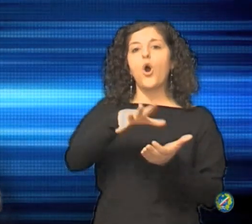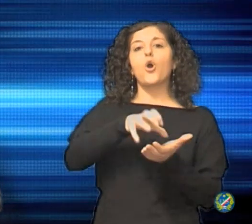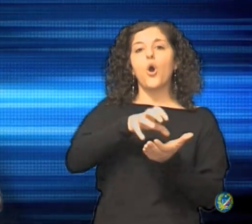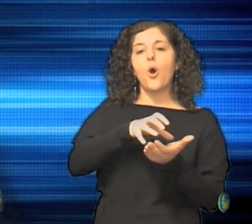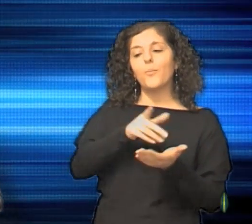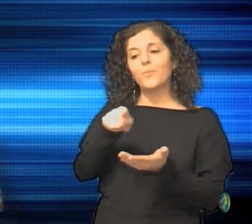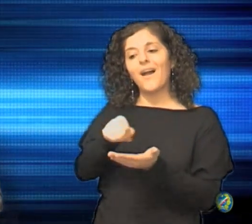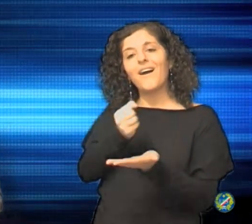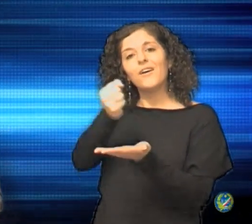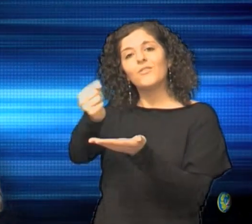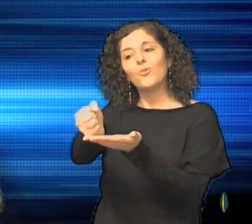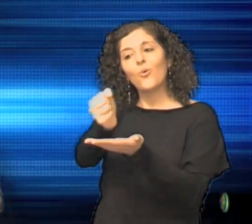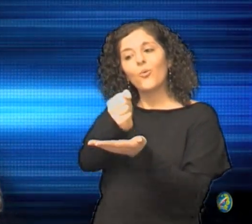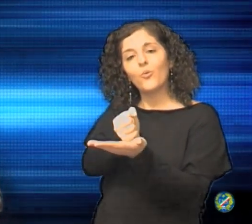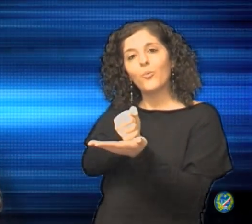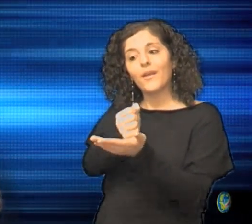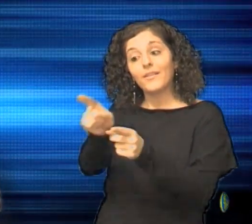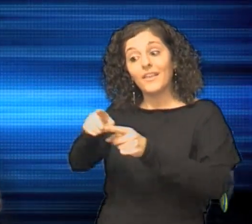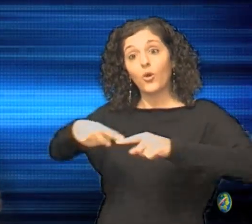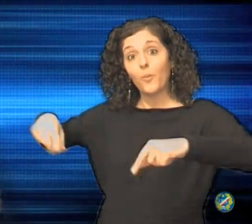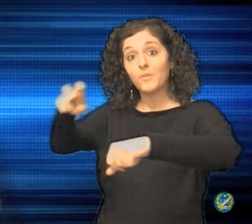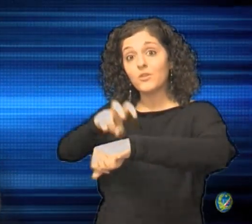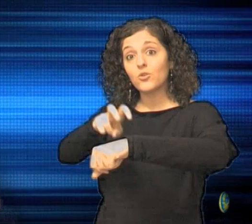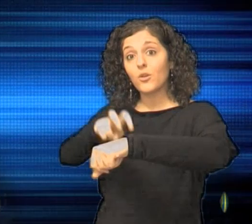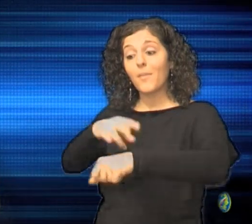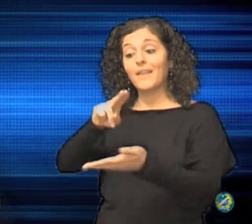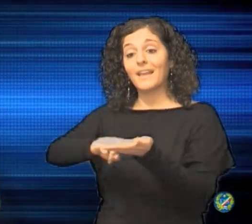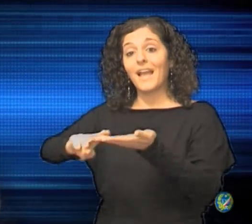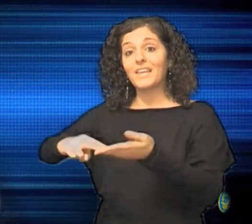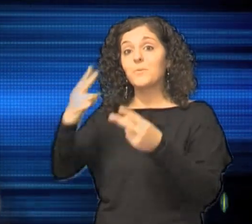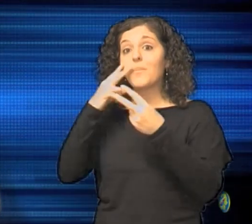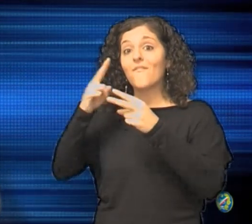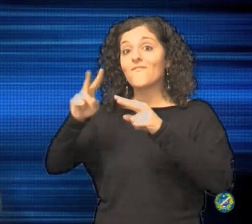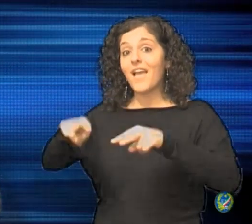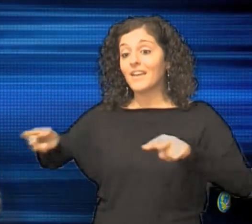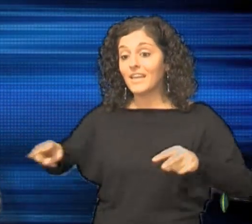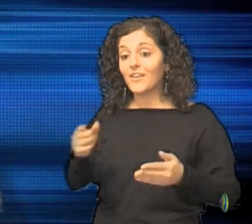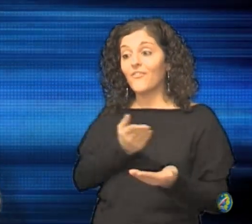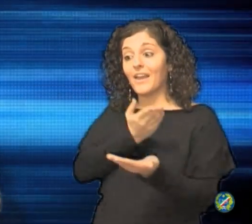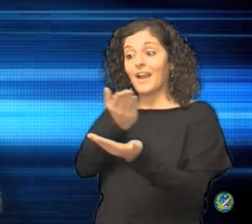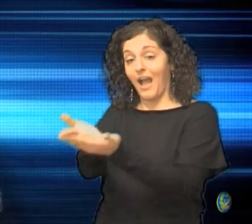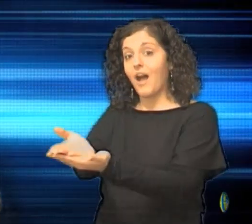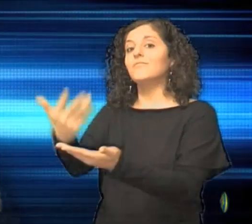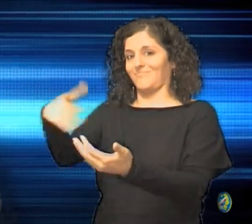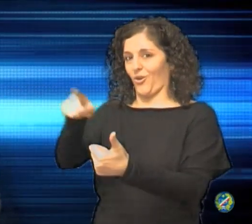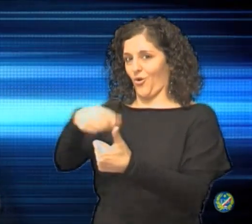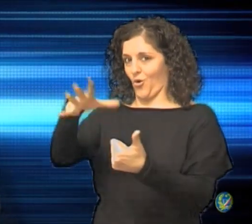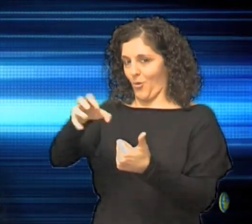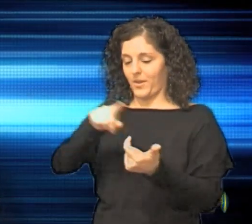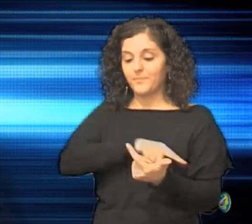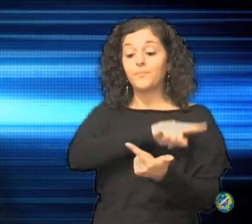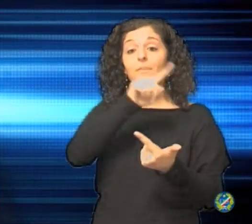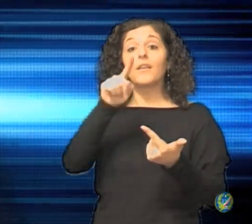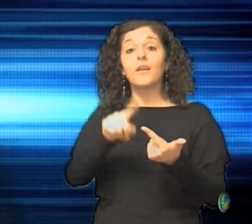documenti presentati alla Commissione Medica-INPS di verifica, copia dell'eventuale